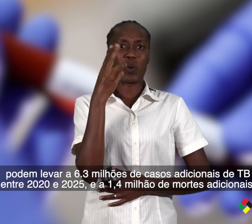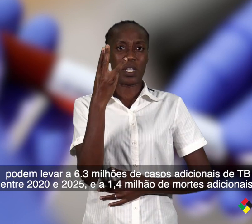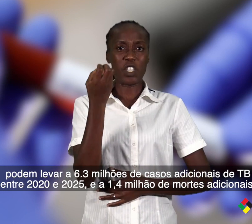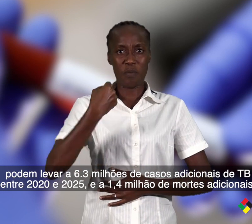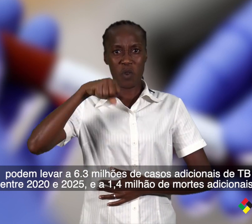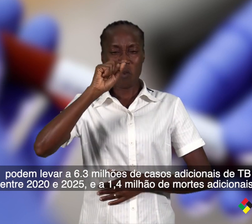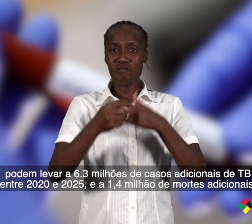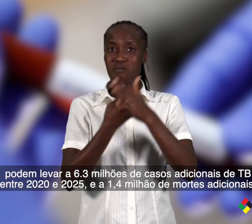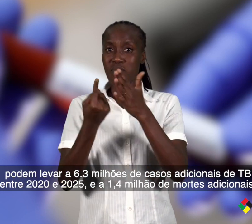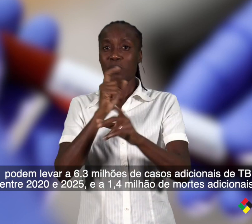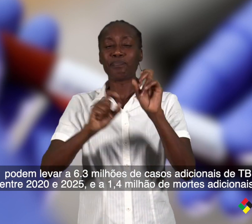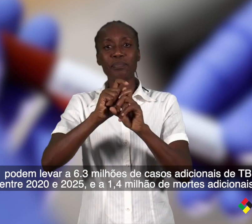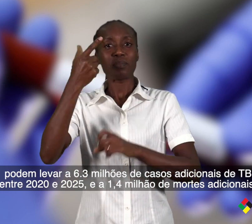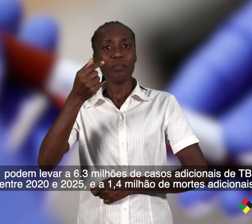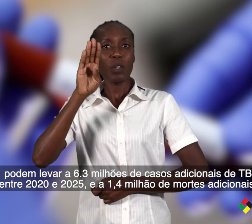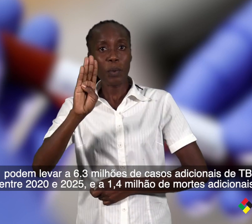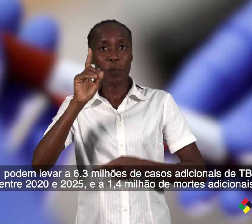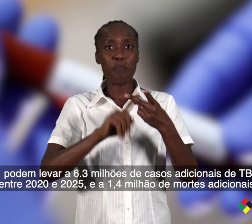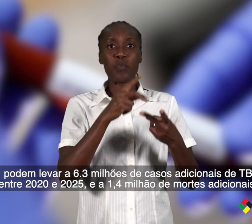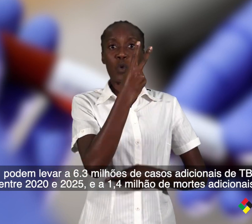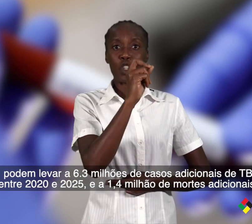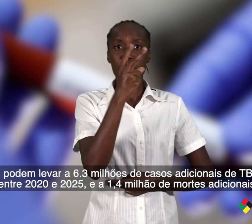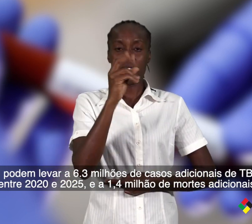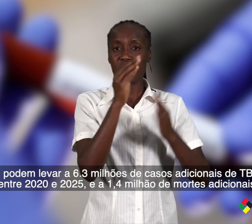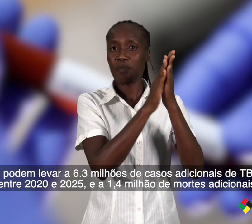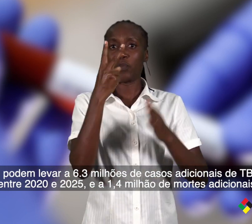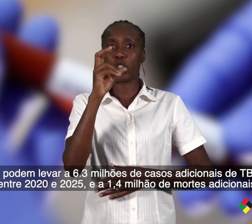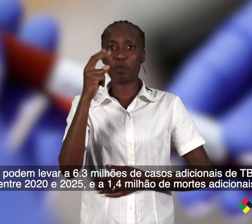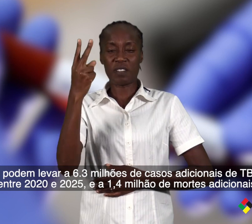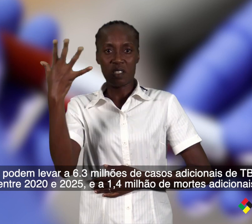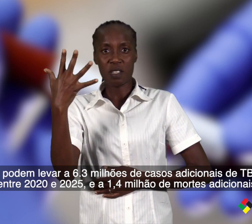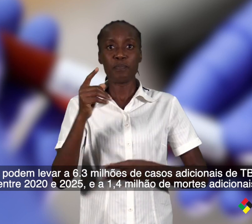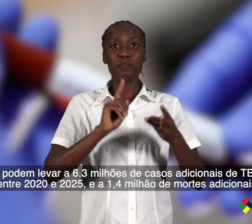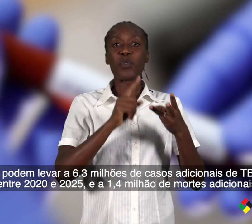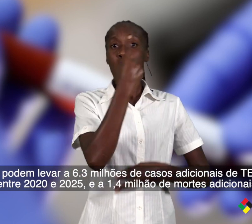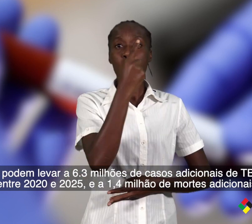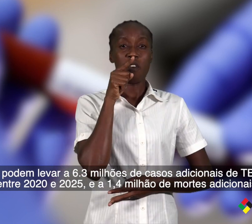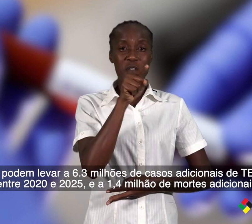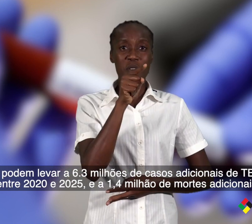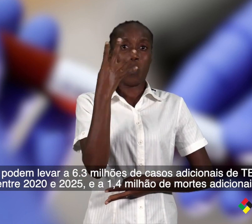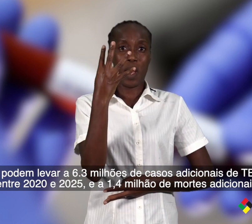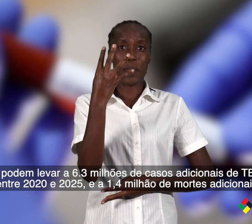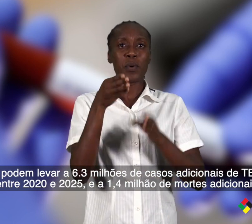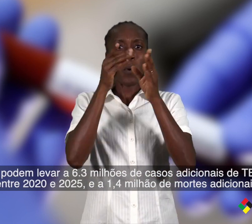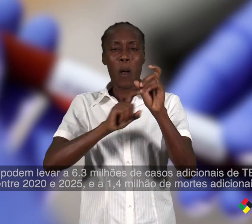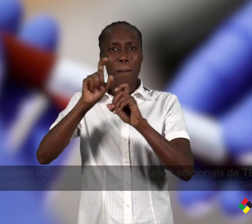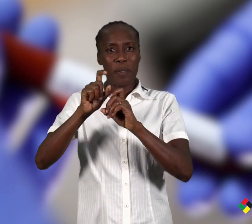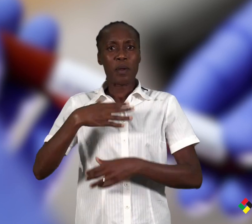milhões de casos adicionais de tuberculose entre 2020 e 2025 e a 1,4 milhão de mortes adicionais. A